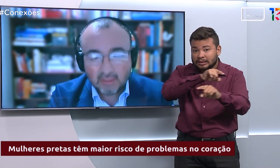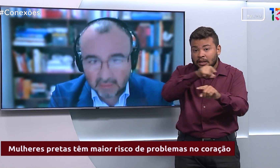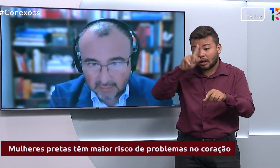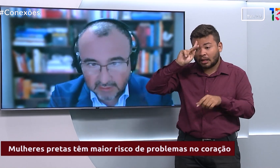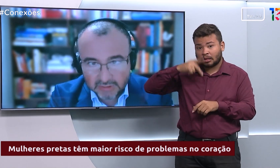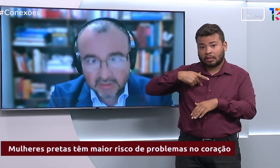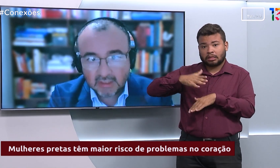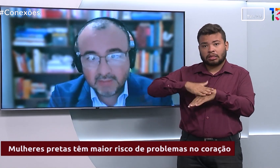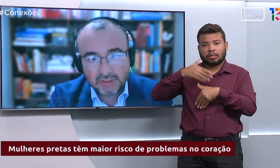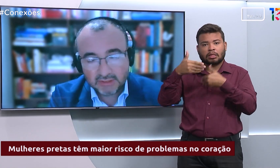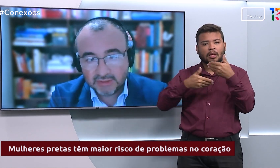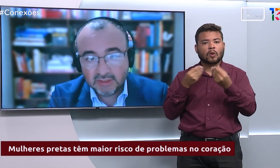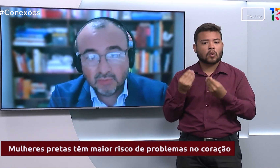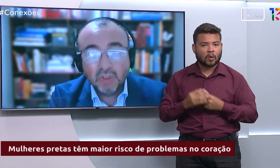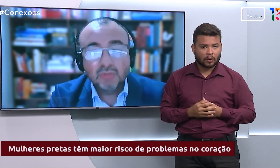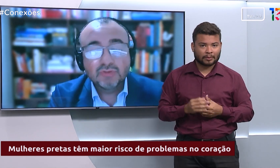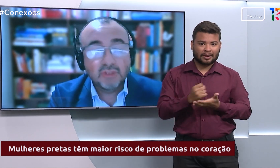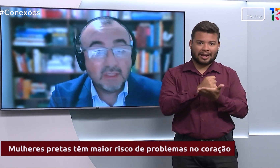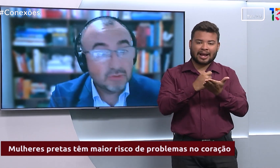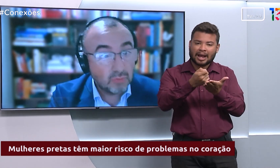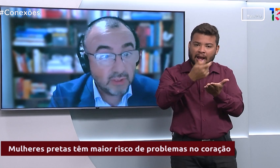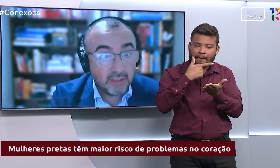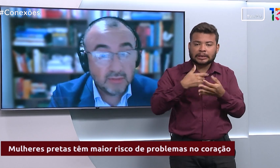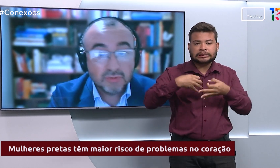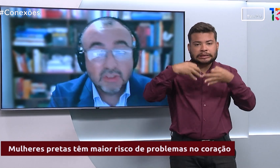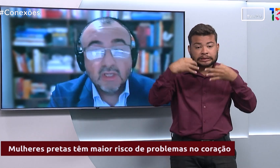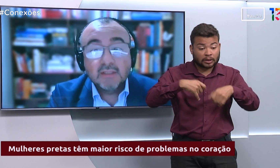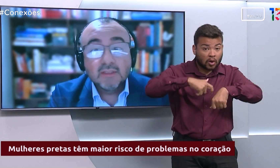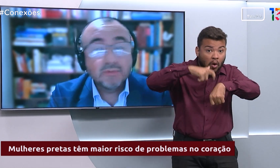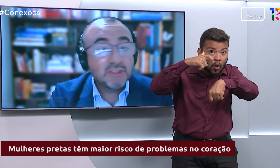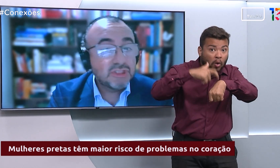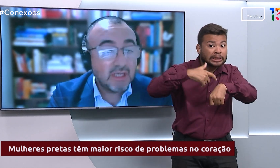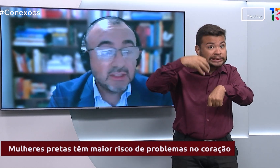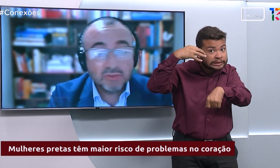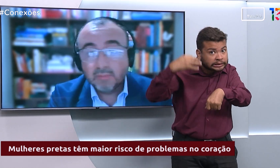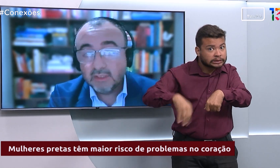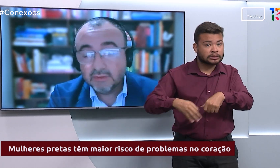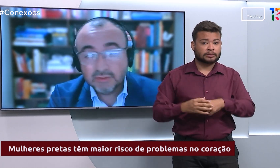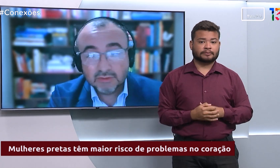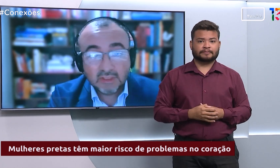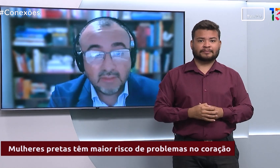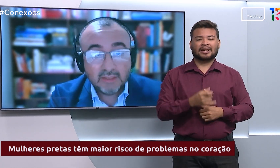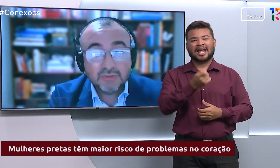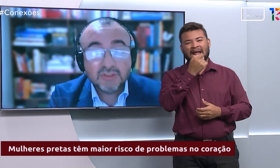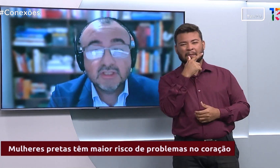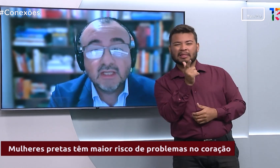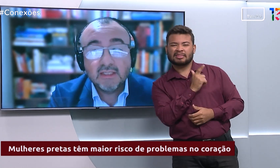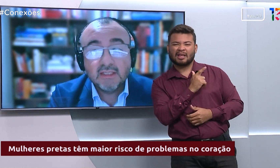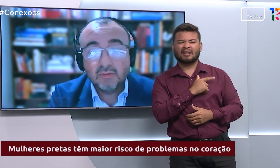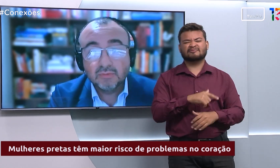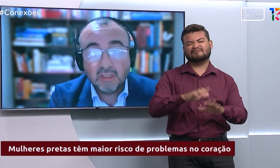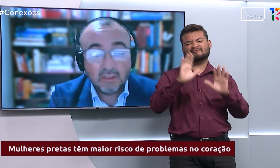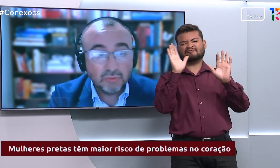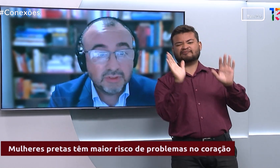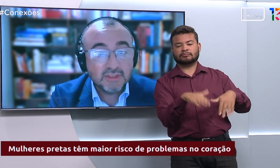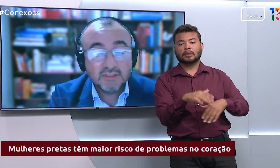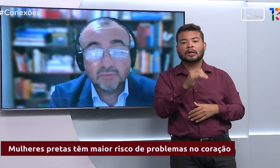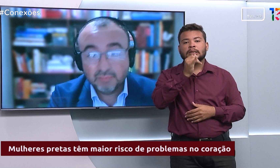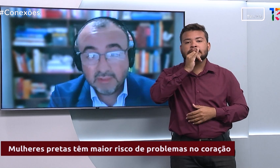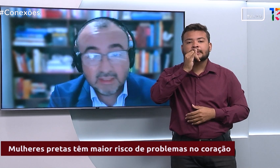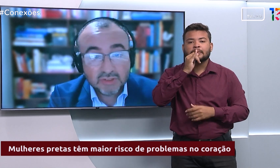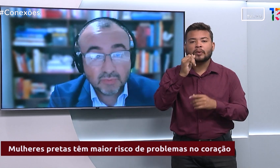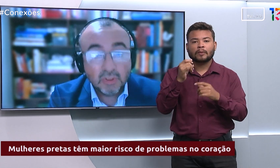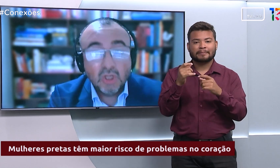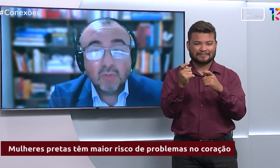adequadamente a medicação, nos horários corretos, não deixar de tomar os seus remédios sem a autorização